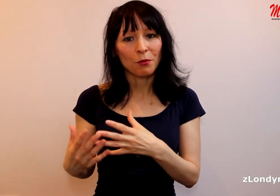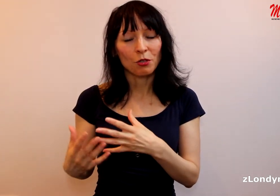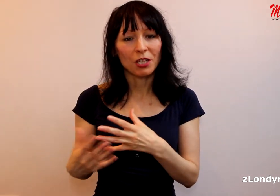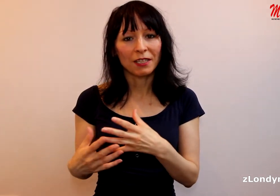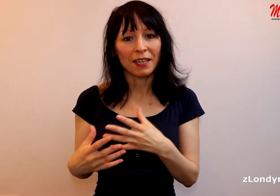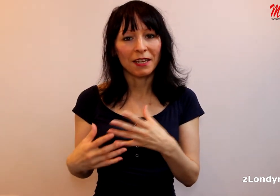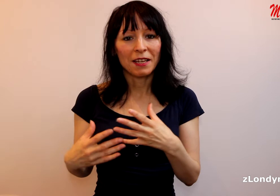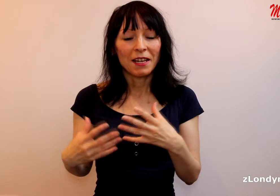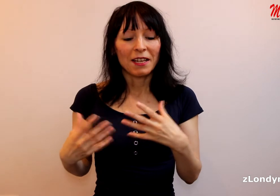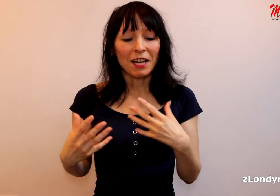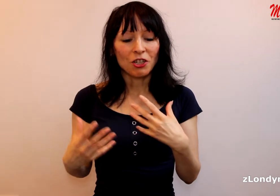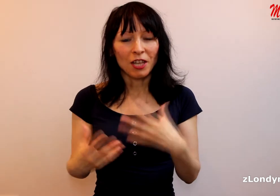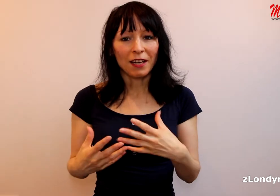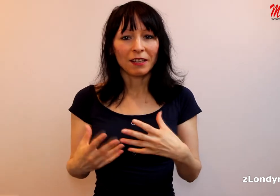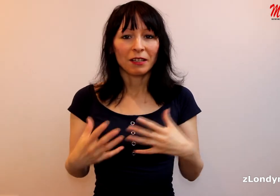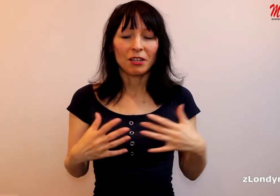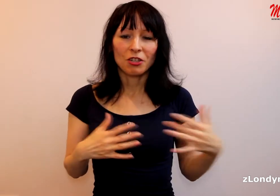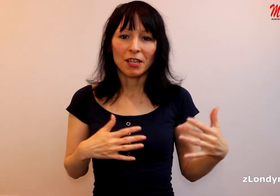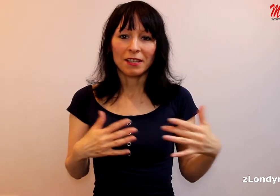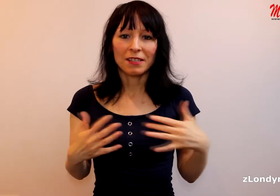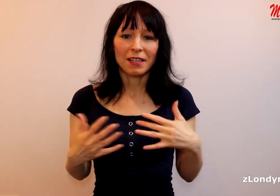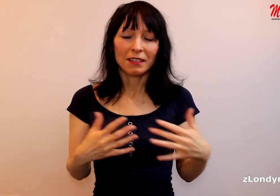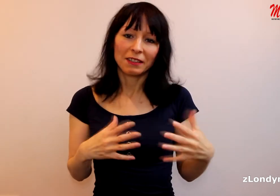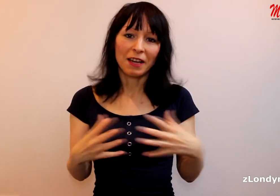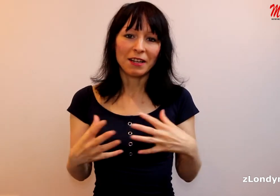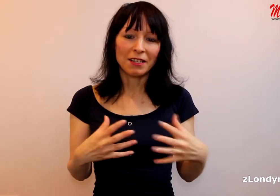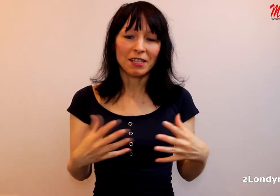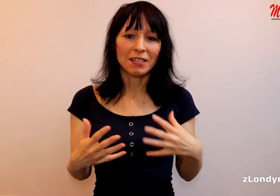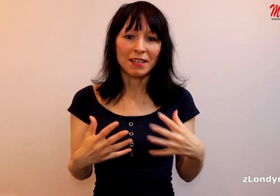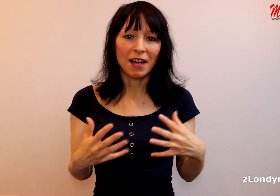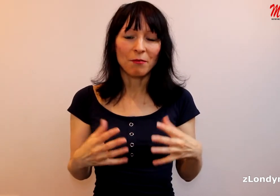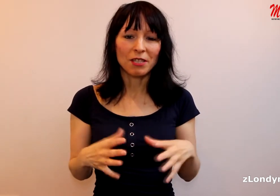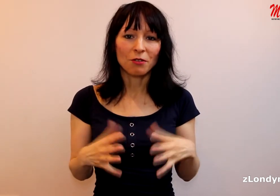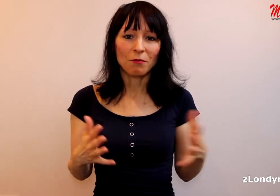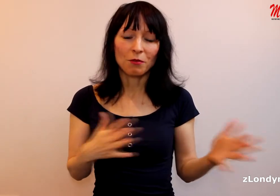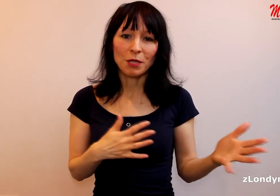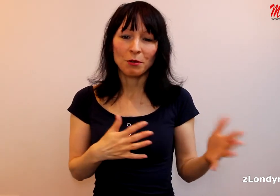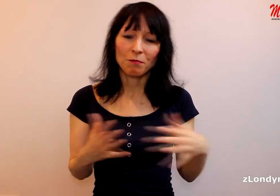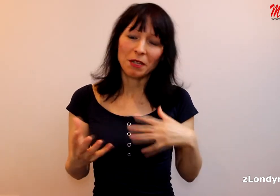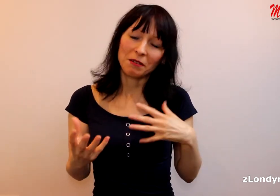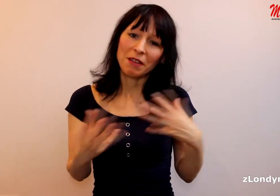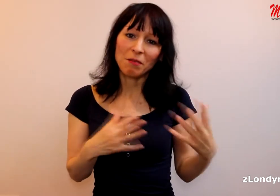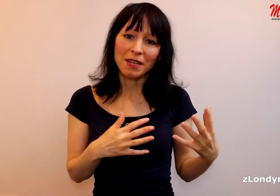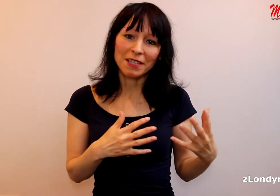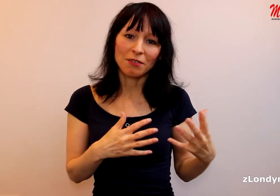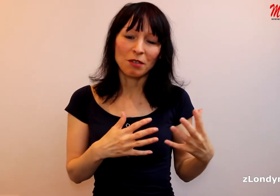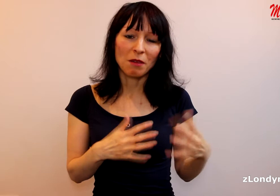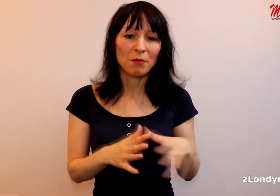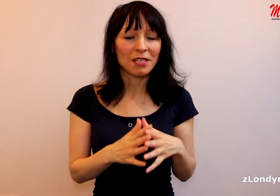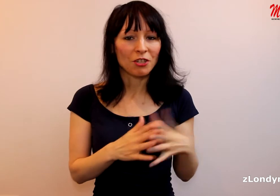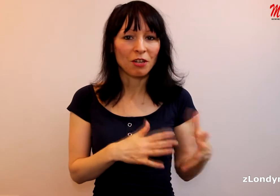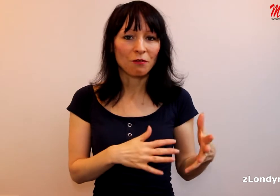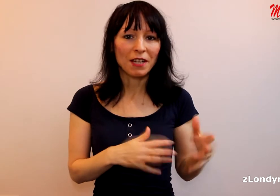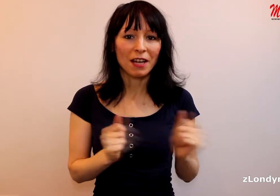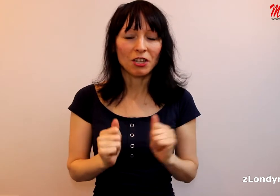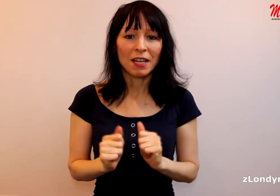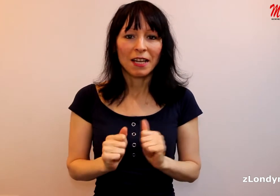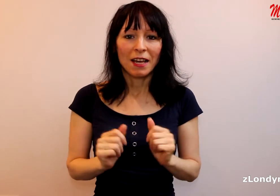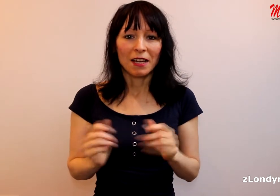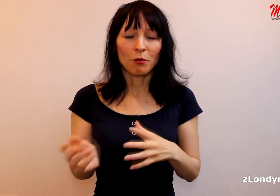prostředky až tak, že se ta hranice stírá, my si o něm do ní, my nevíme, jestli si o něm máme myslet, že je novinář a nebo